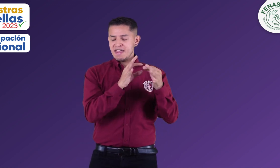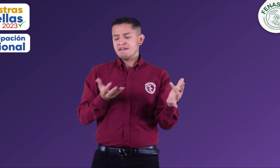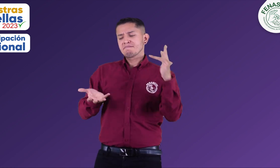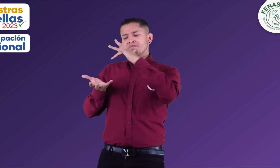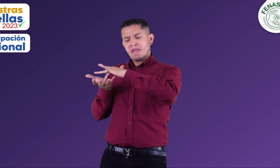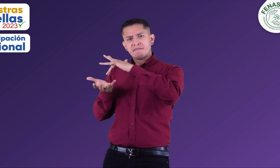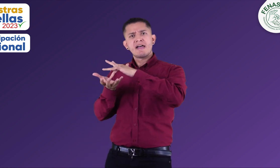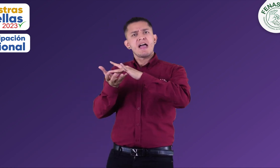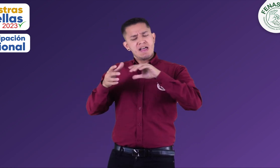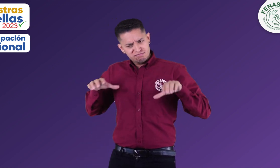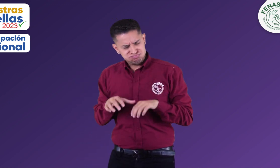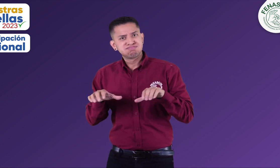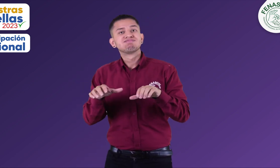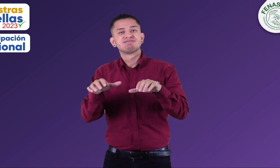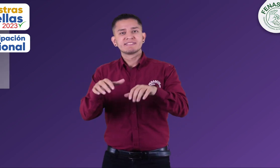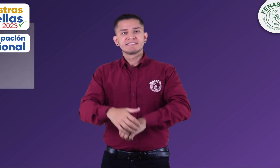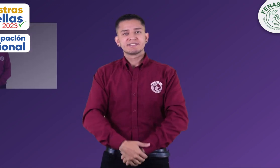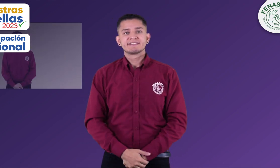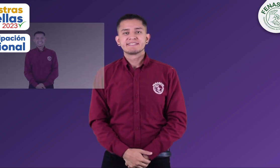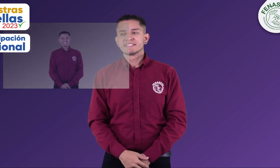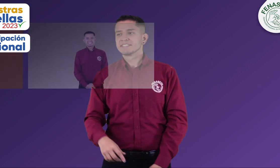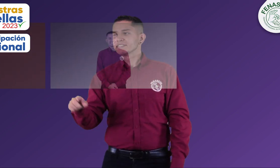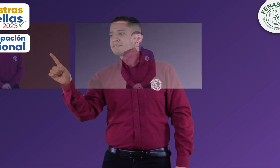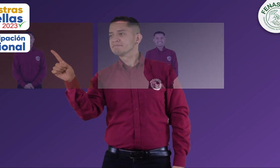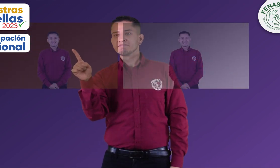es lo que seguimos haciendo de manera constante en estos espacios.